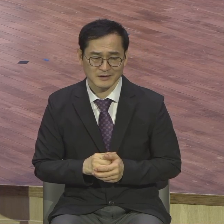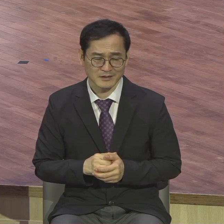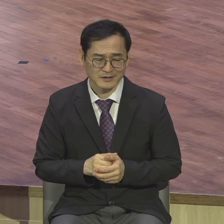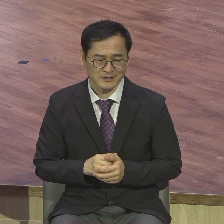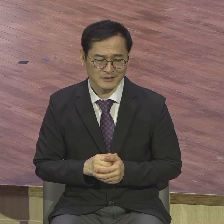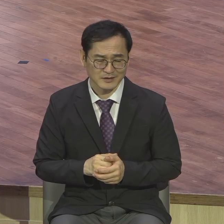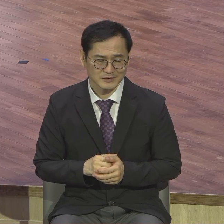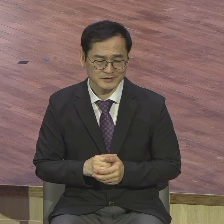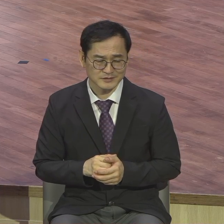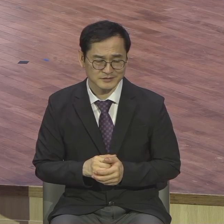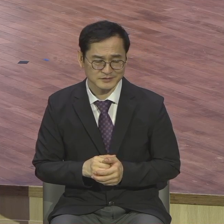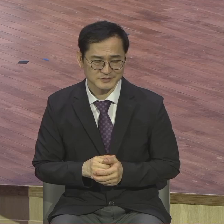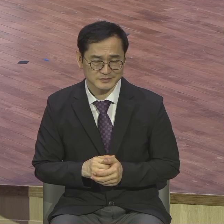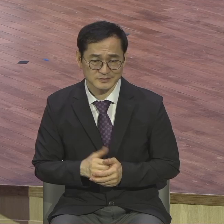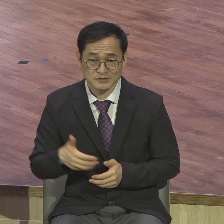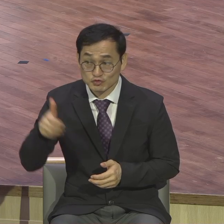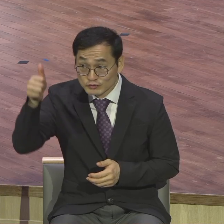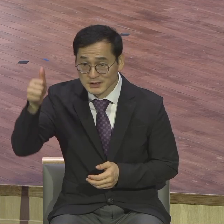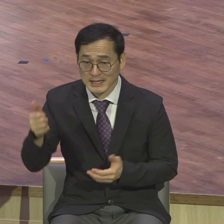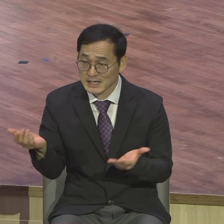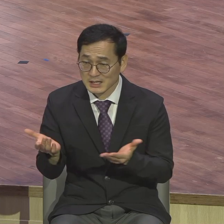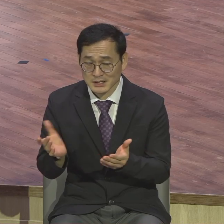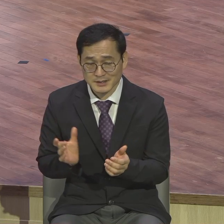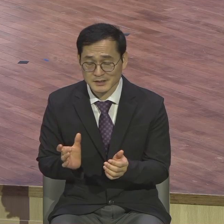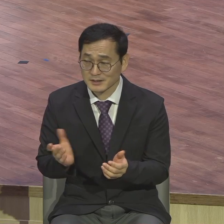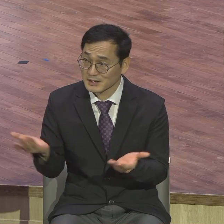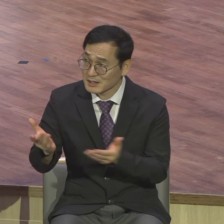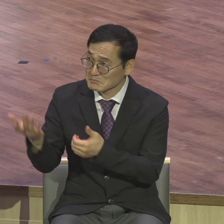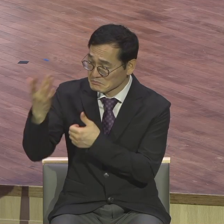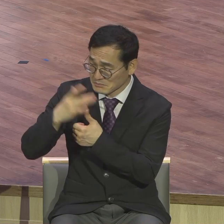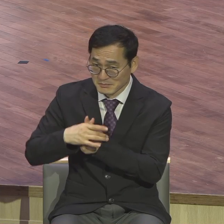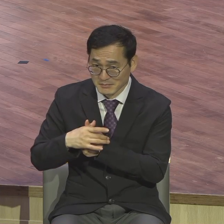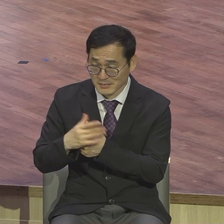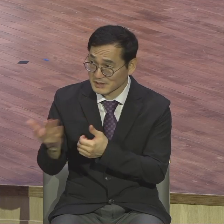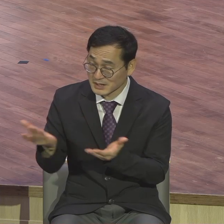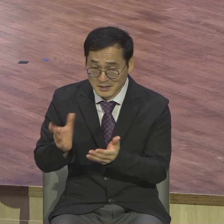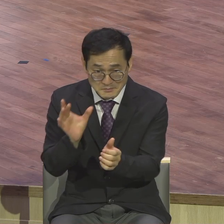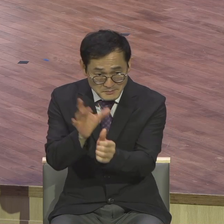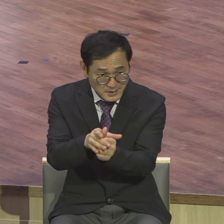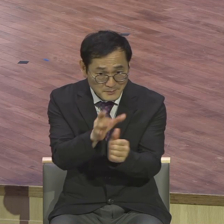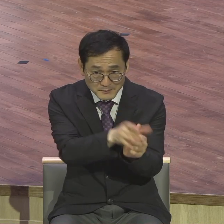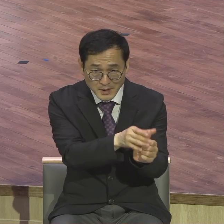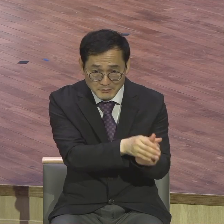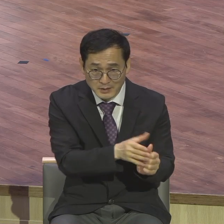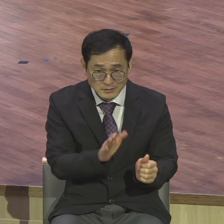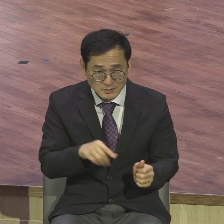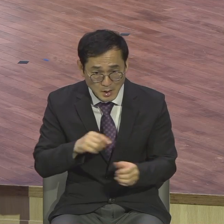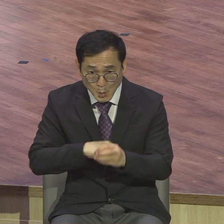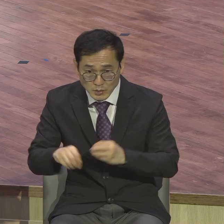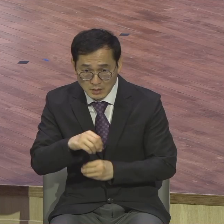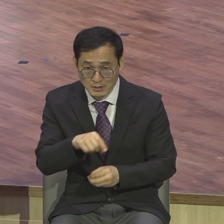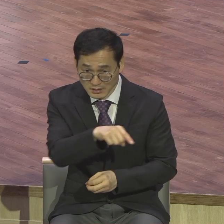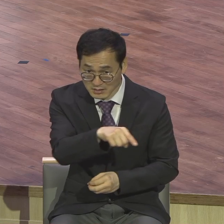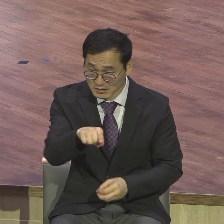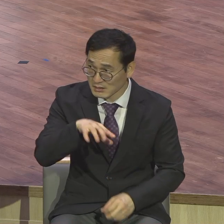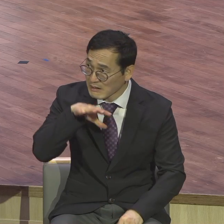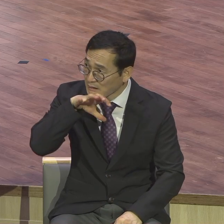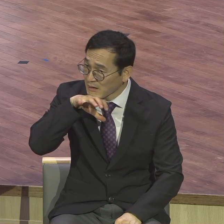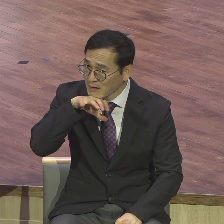말해서 이렇게 직분을 줬는데 주인이 들어가서 막 불평합니다 교회를 불평합니다 목사를 불평합니다 그리고는